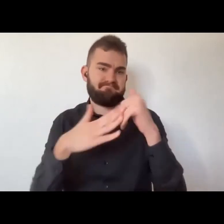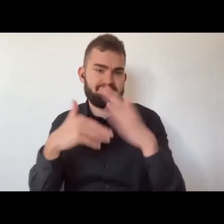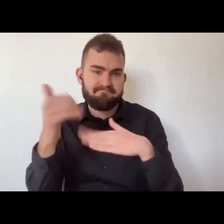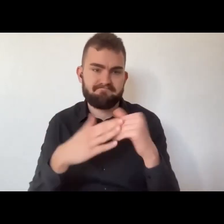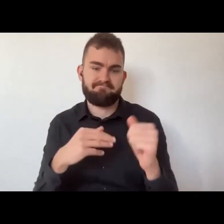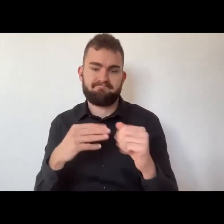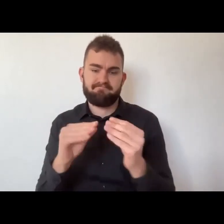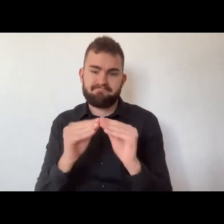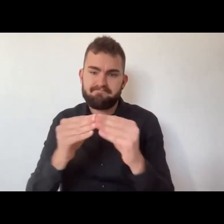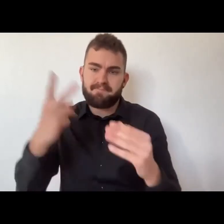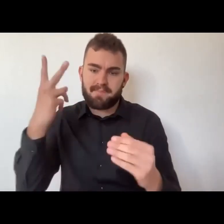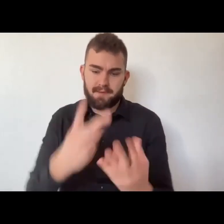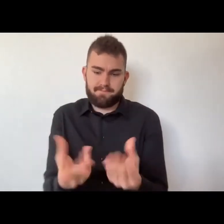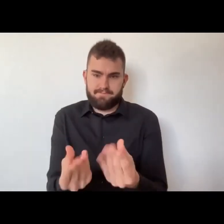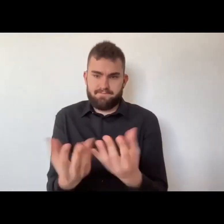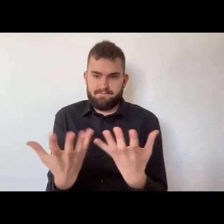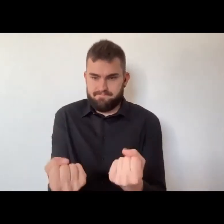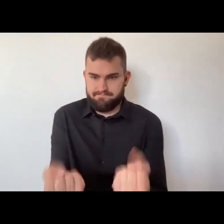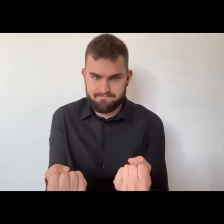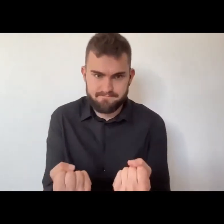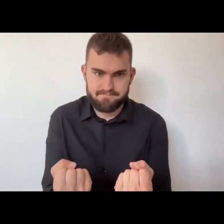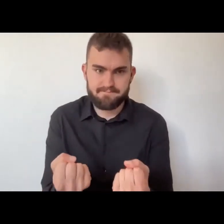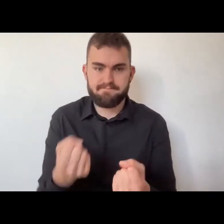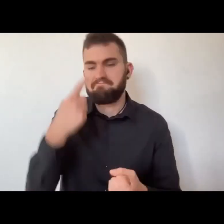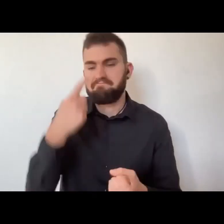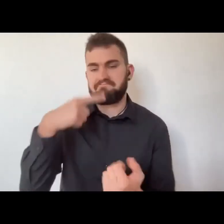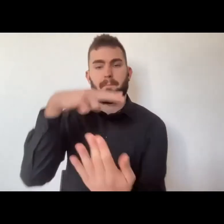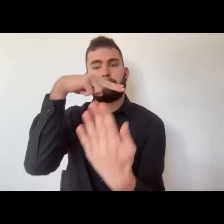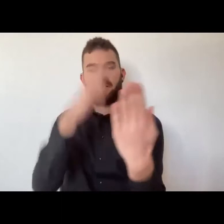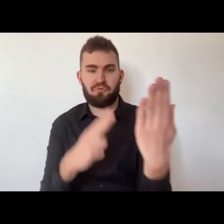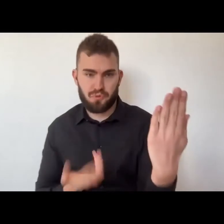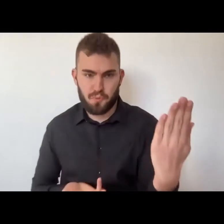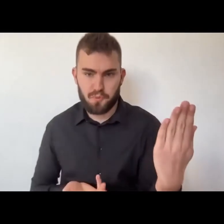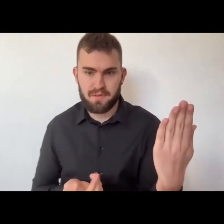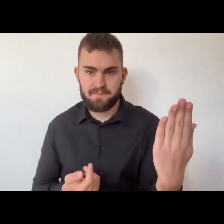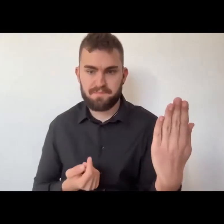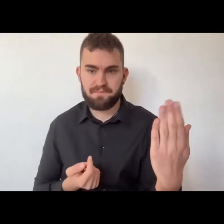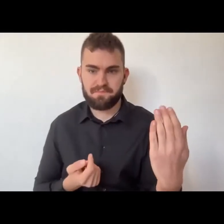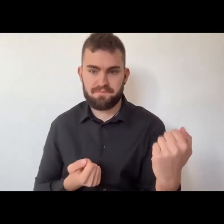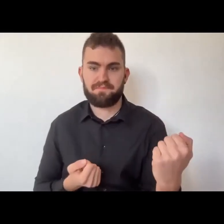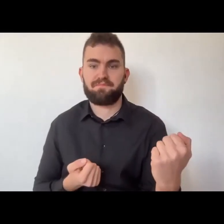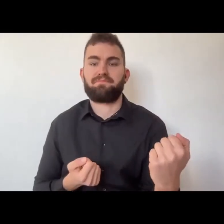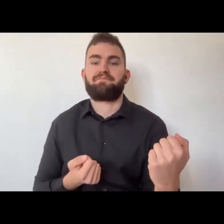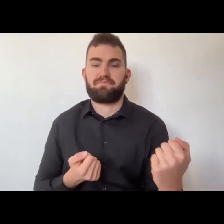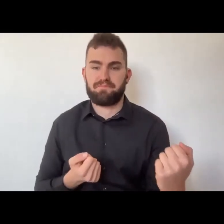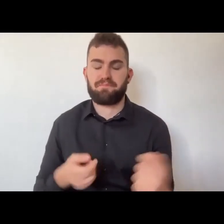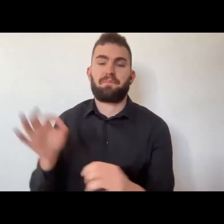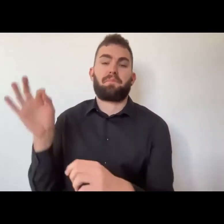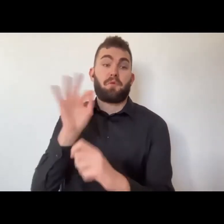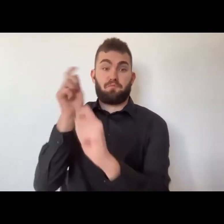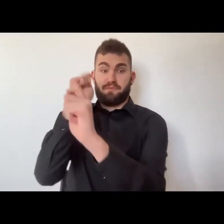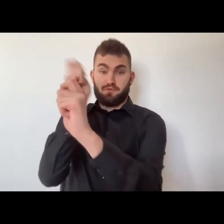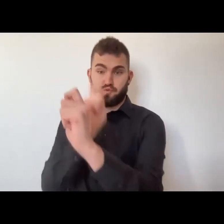condividere con l'arte che utilizza pratica anche, figurativa nel senso del pittore,